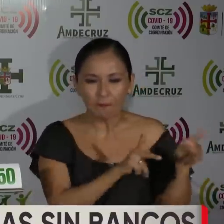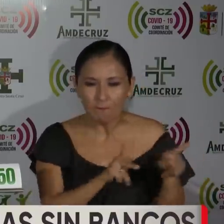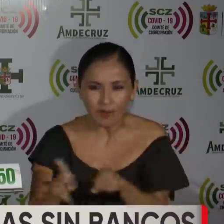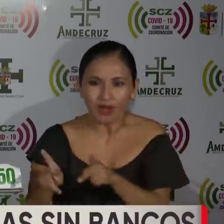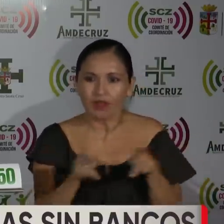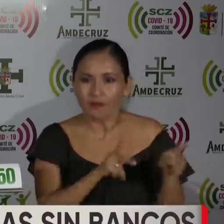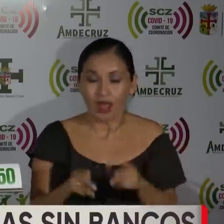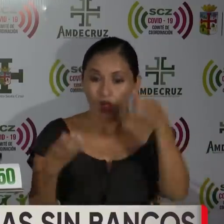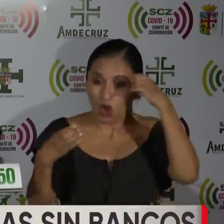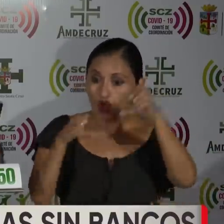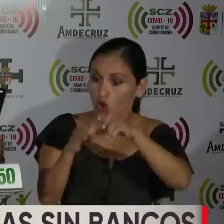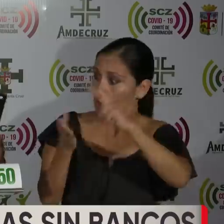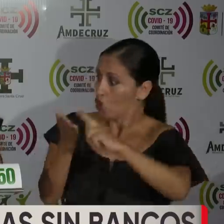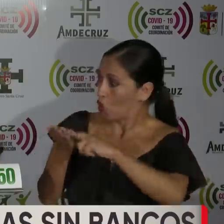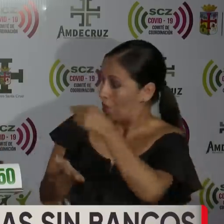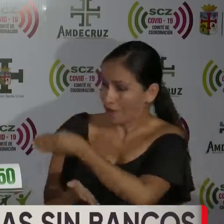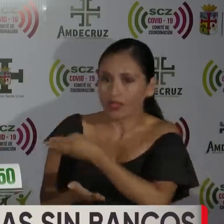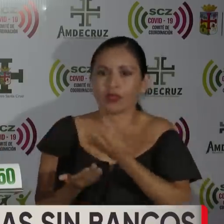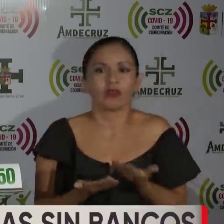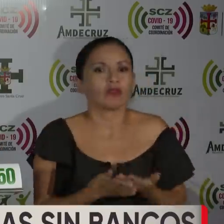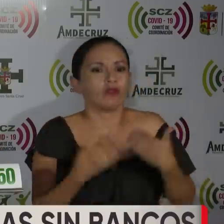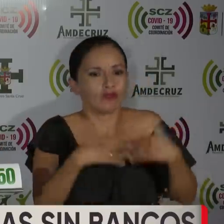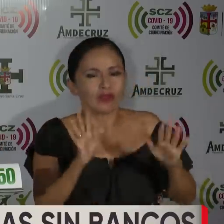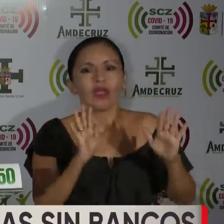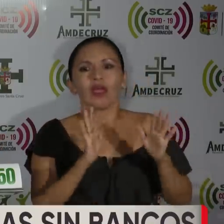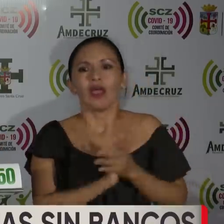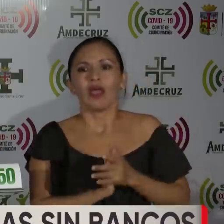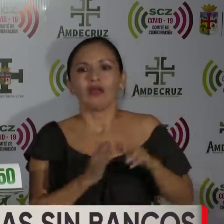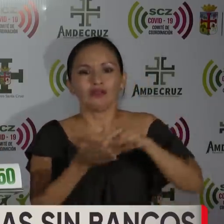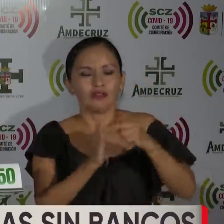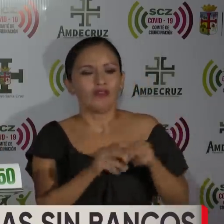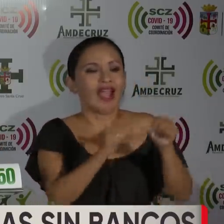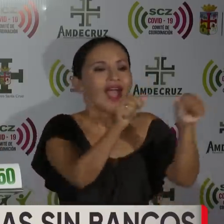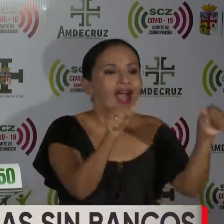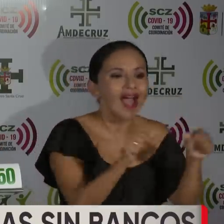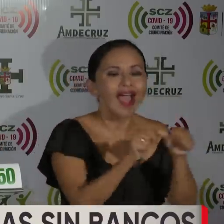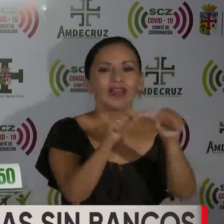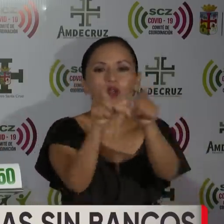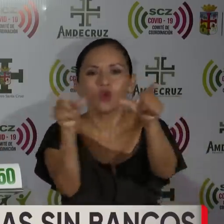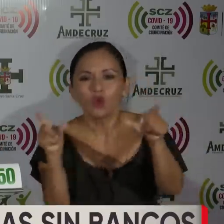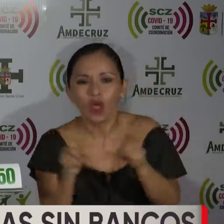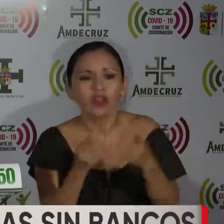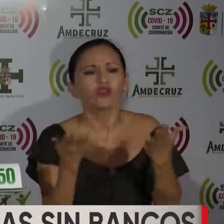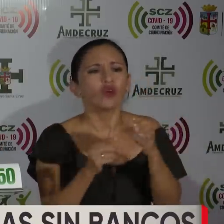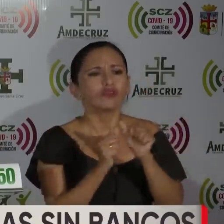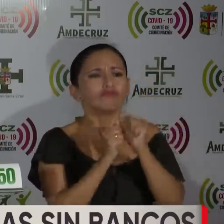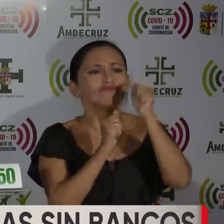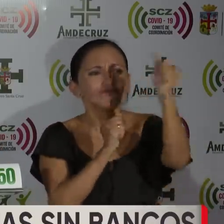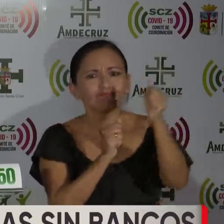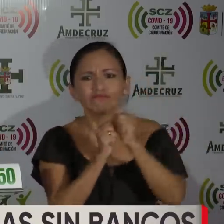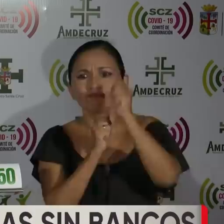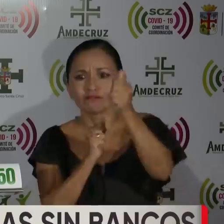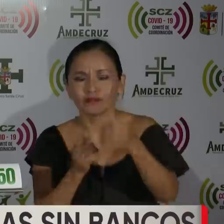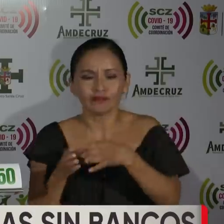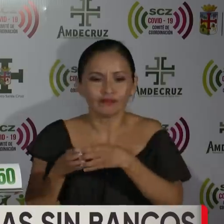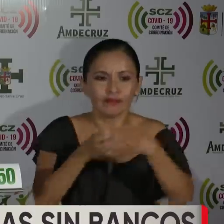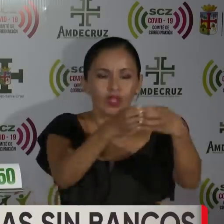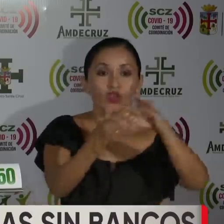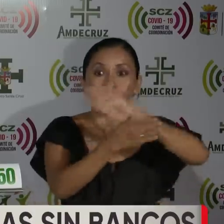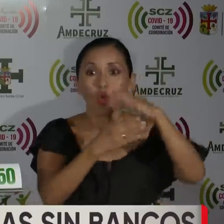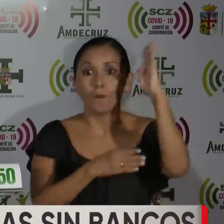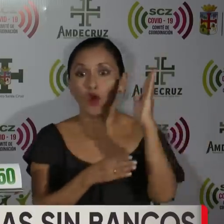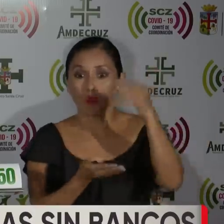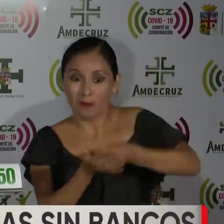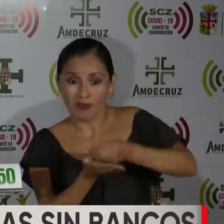El convenio ya lleva las áreas y los lugares donde hay que llevar con todos los